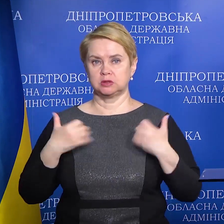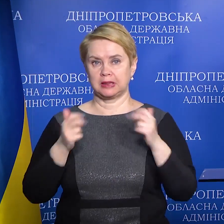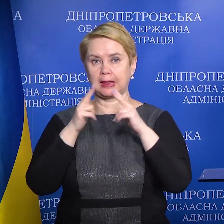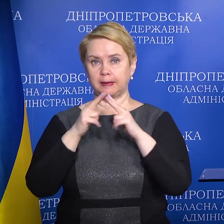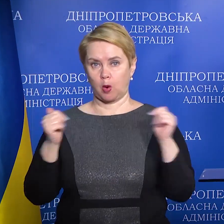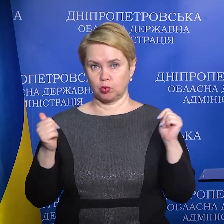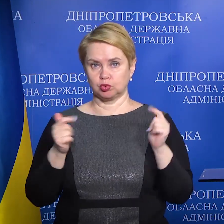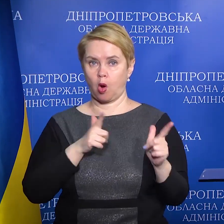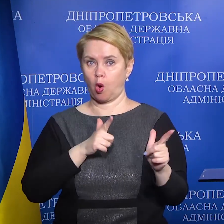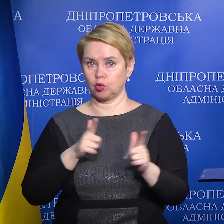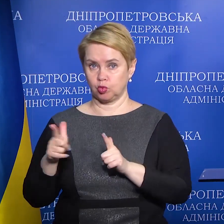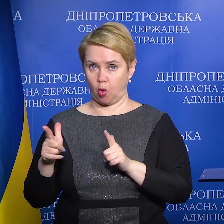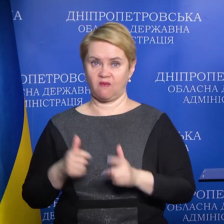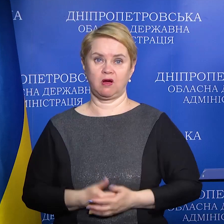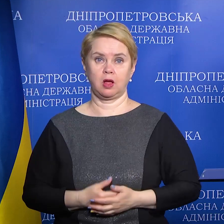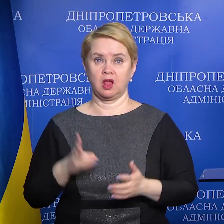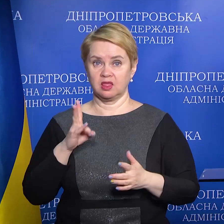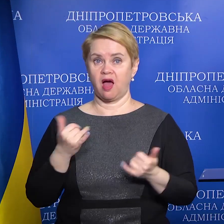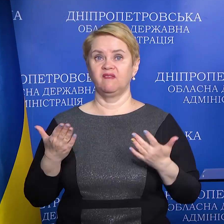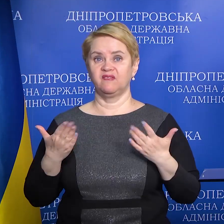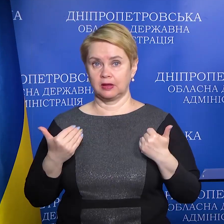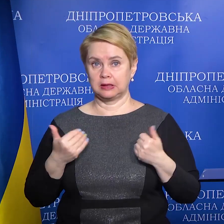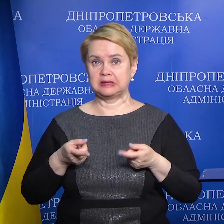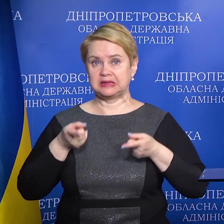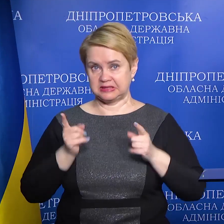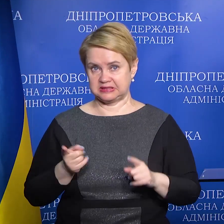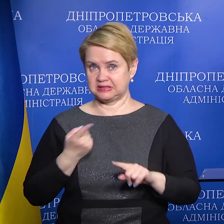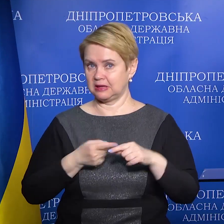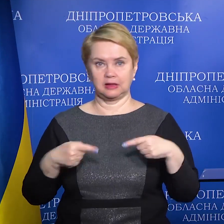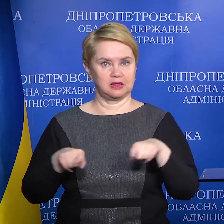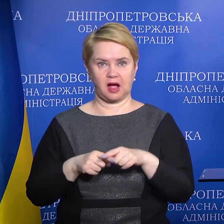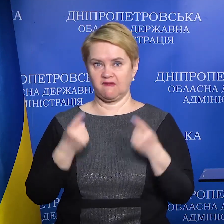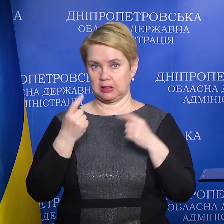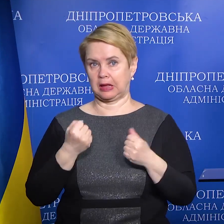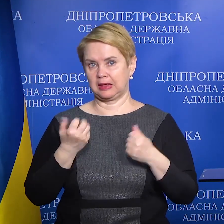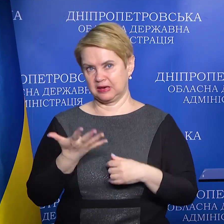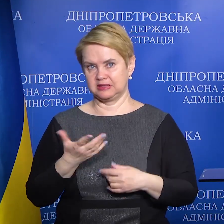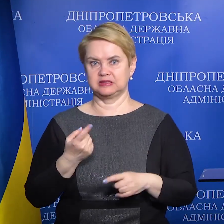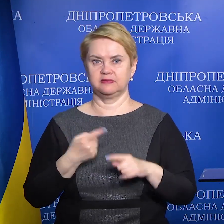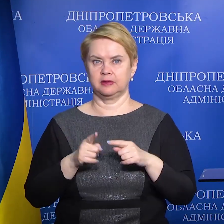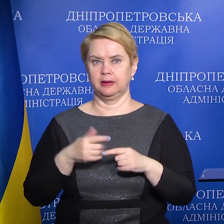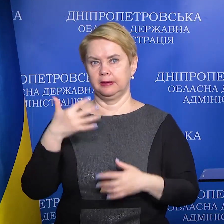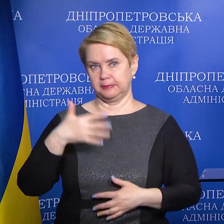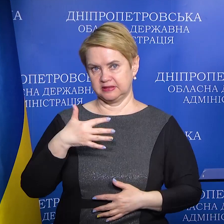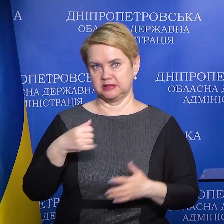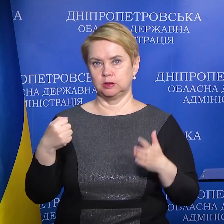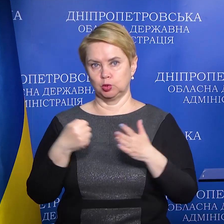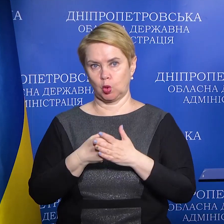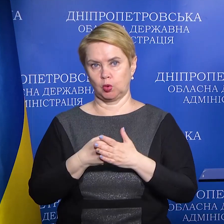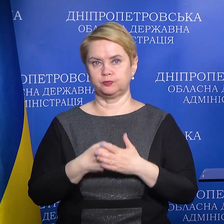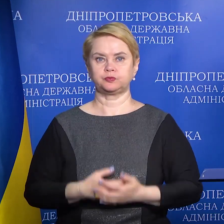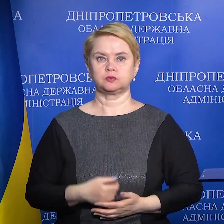'я Дніпропетровщини готова. На вихідні дійсно це не така велика кількість, це від 50 до